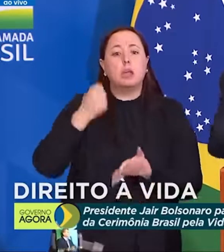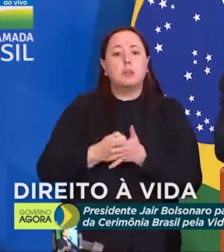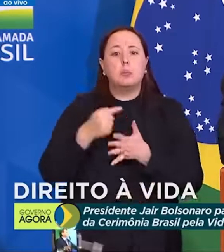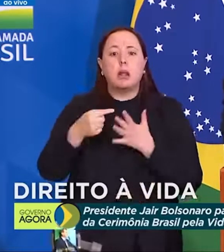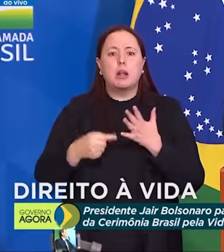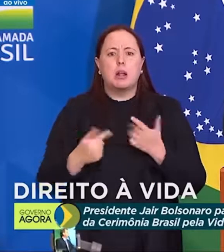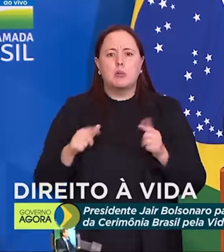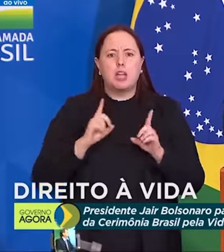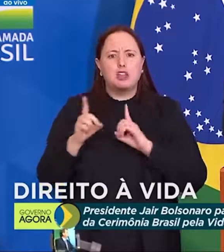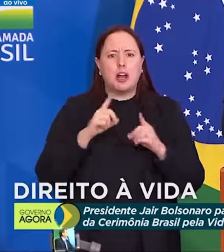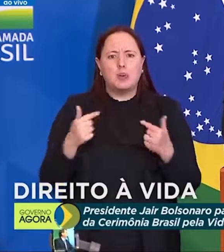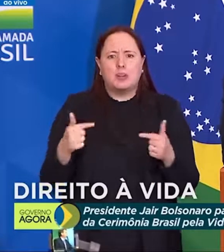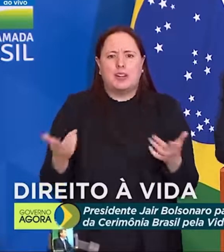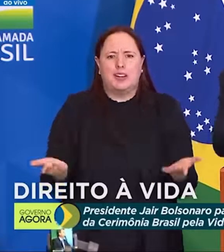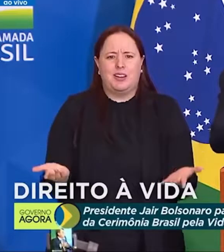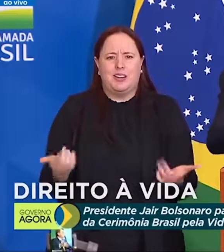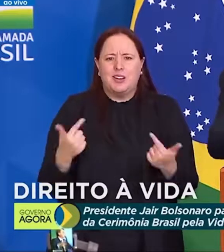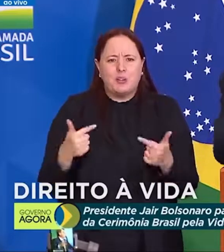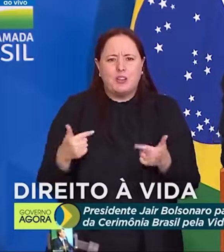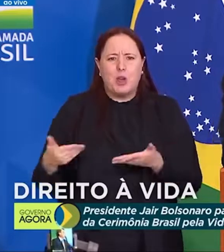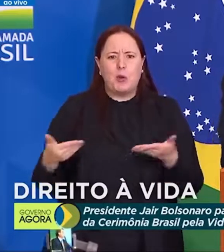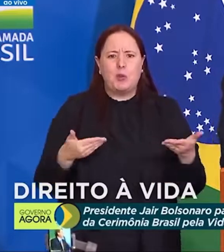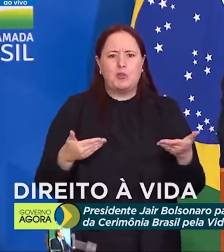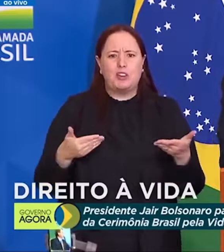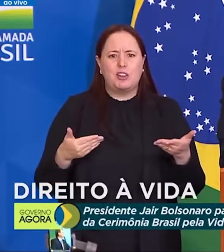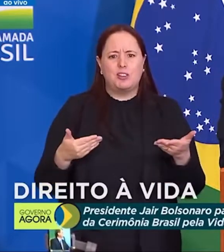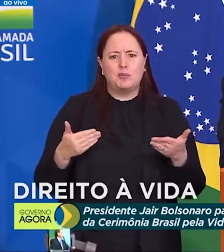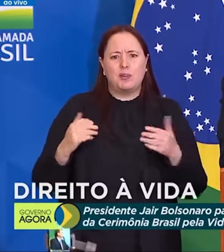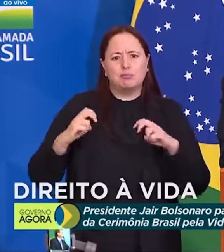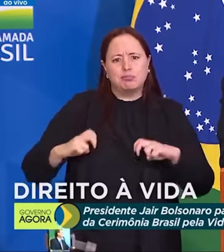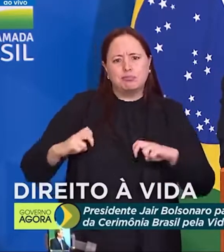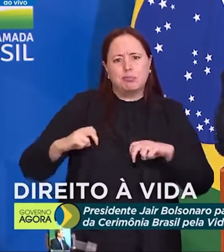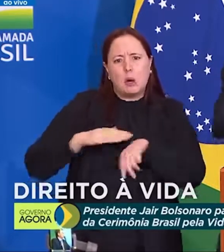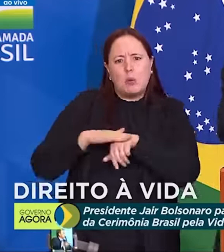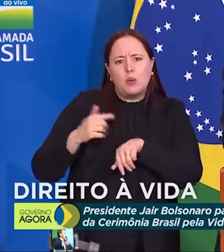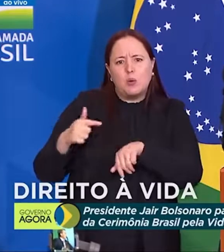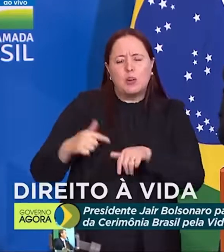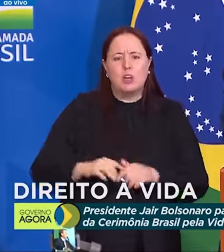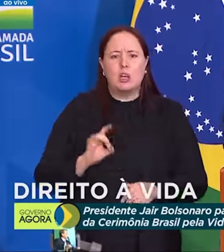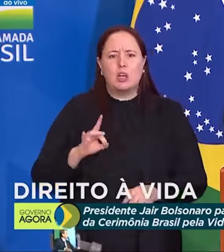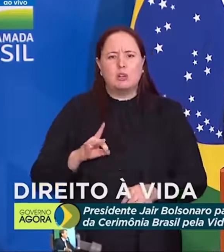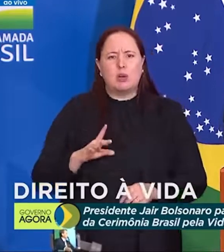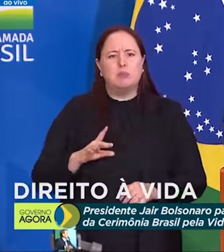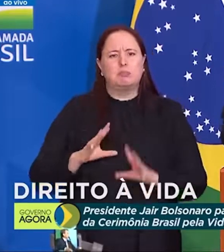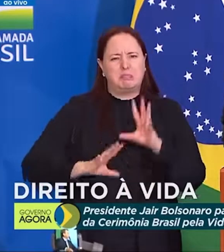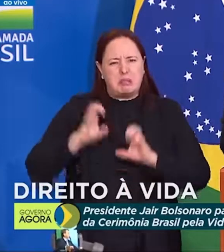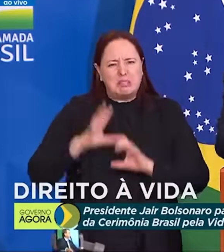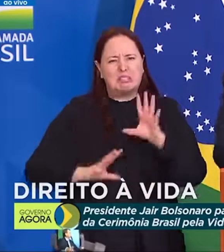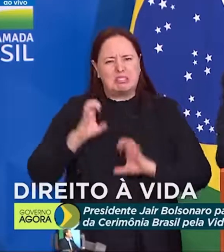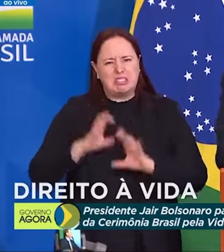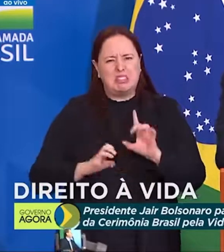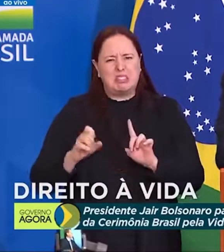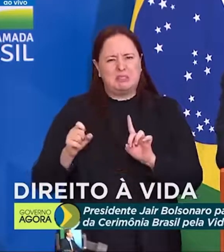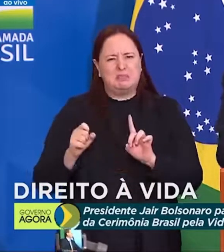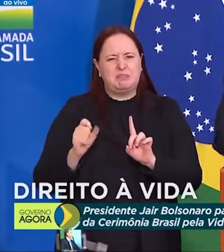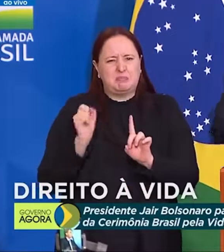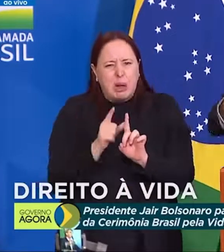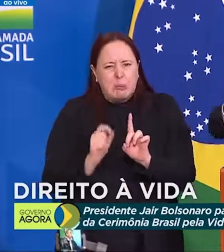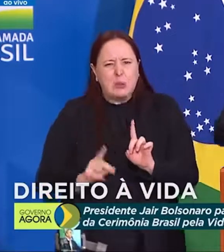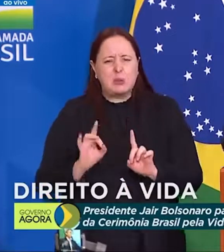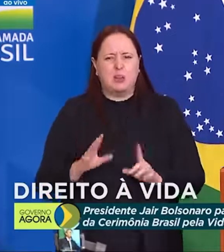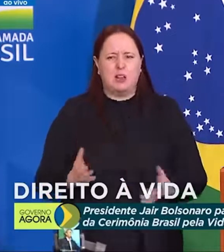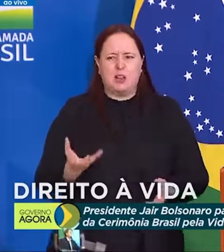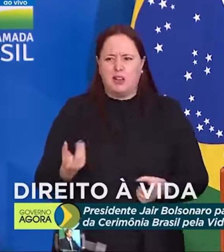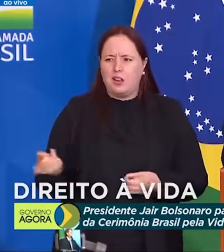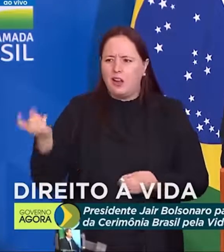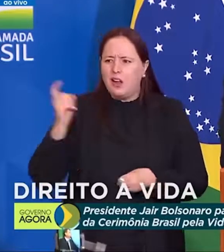não têm um diálogo, não têm um convite para nada. É só pancada, pancada, pancada o tempo todo. Querem